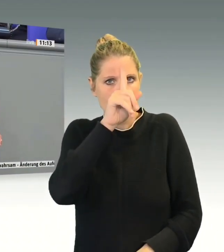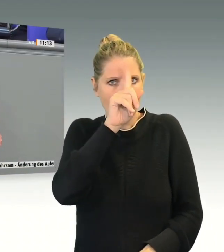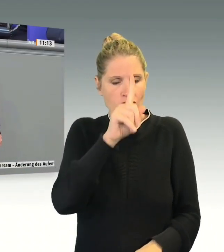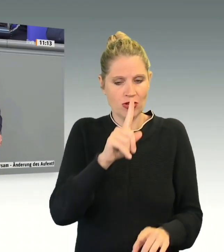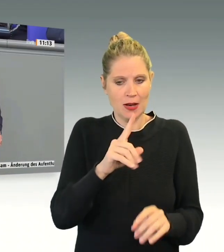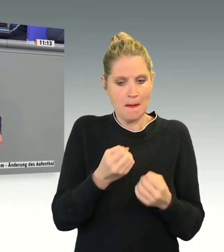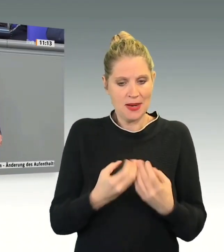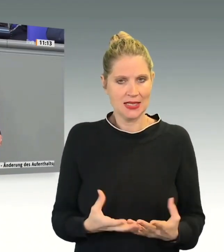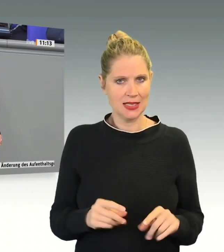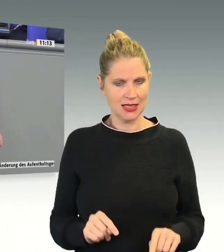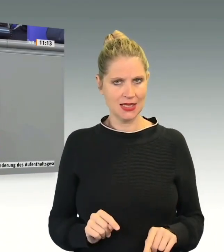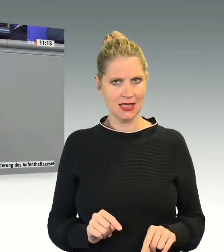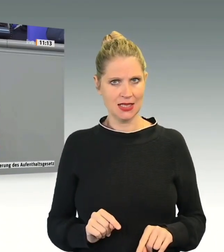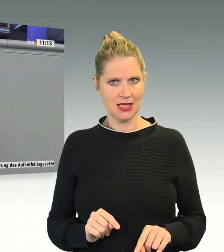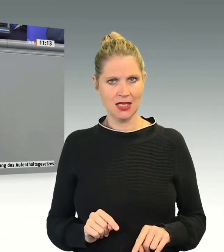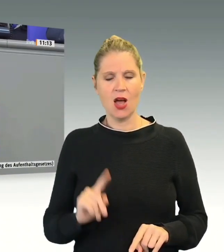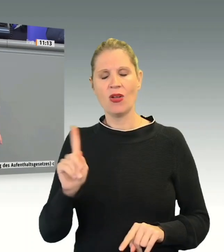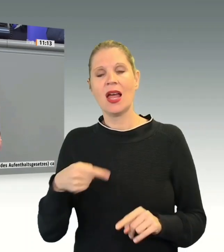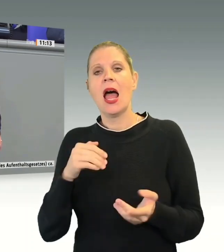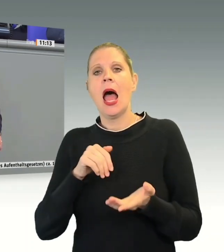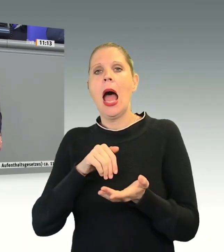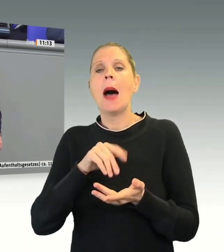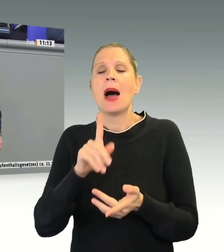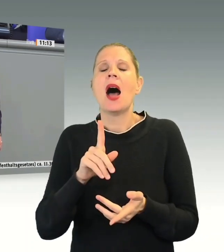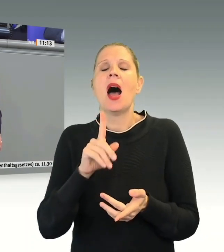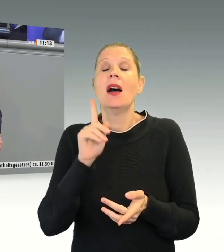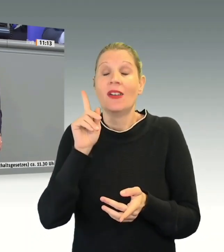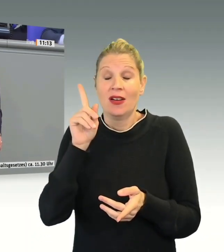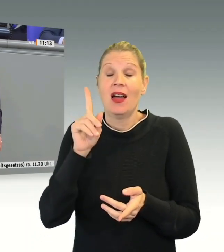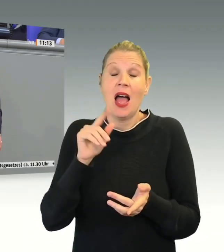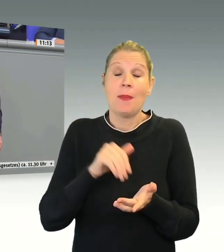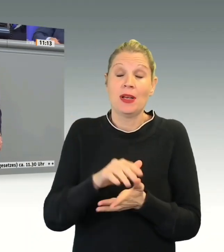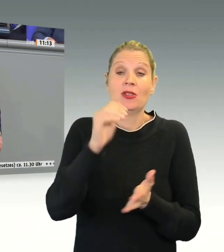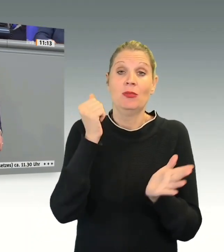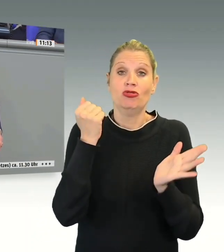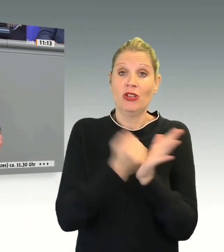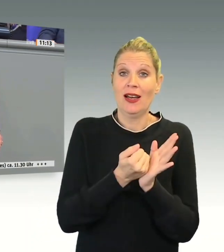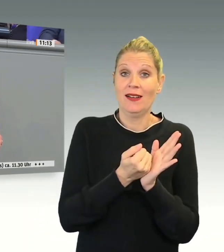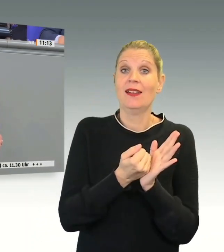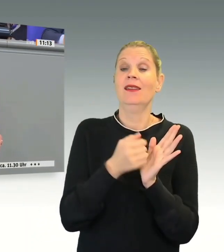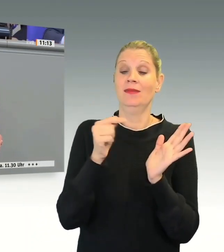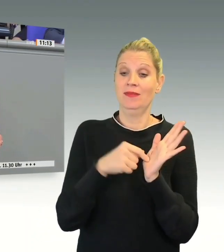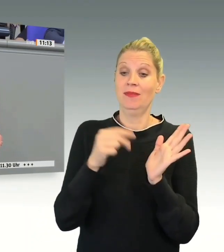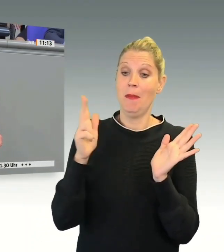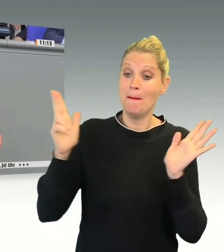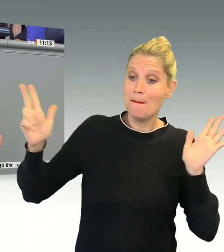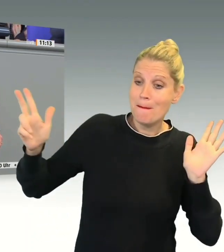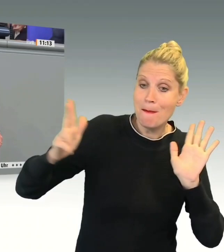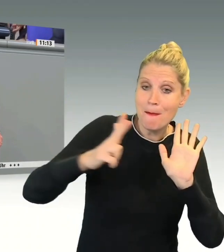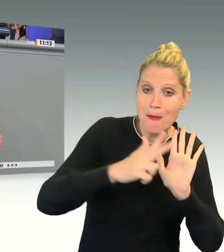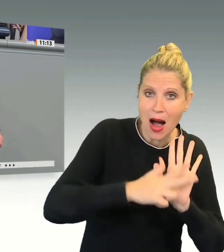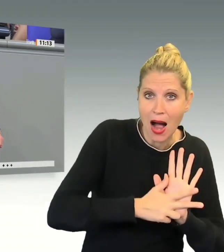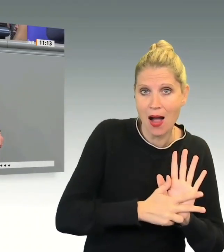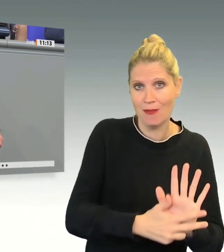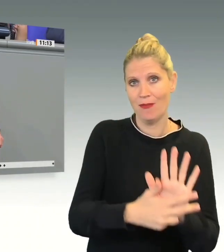dann der Ablehnungsbescheid bestandskräftig ist, dann gibt es den Hinweis, dass der Asylbewerber jetzt